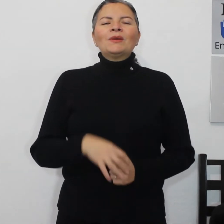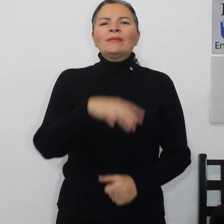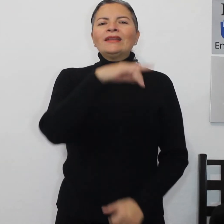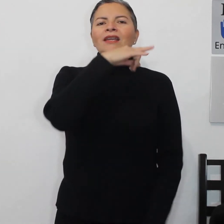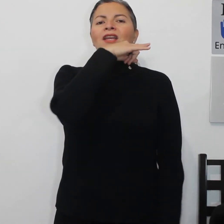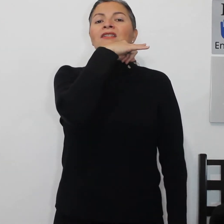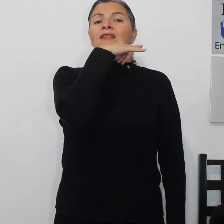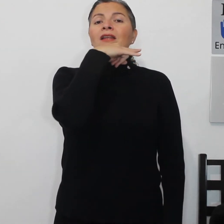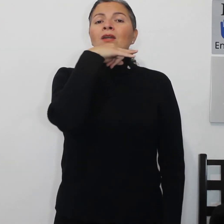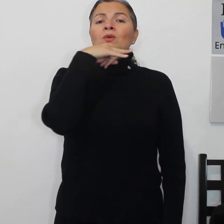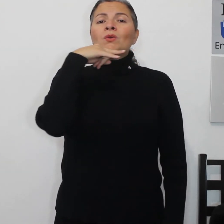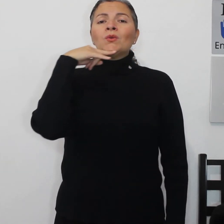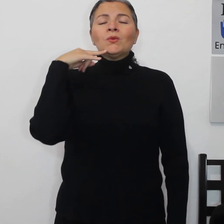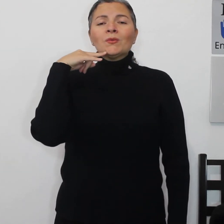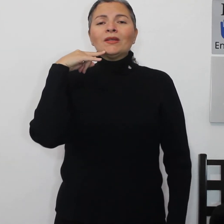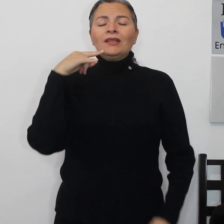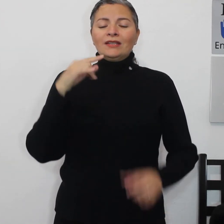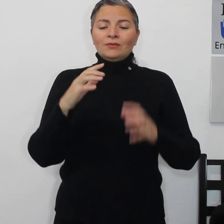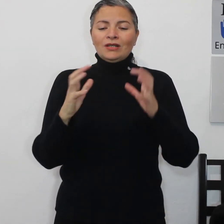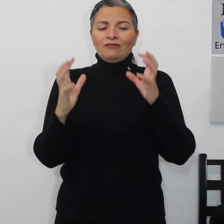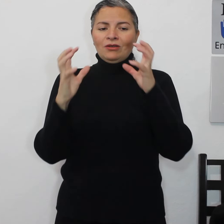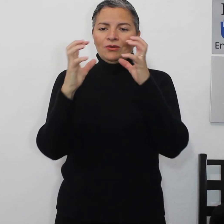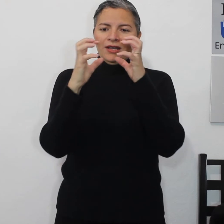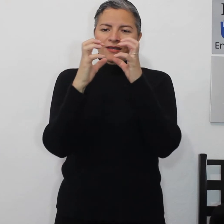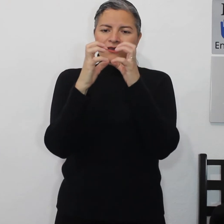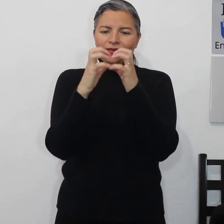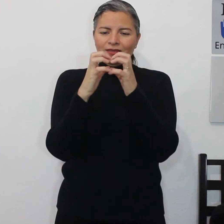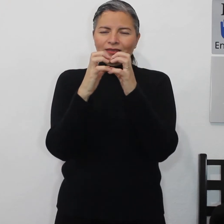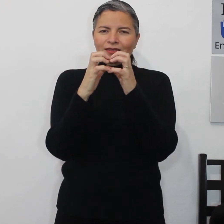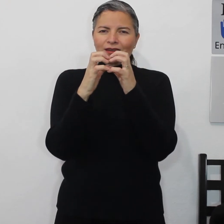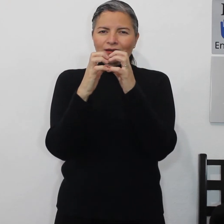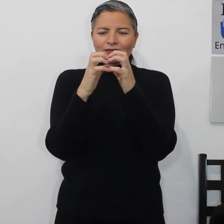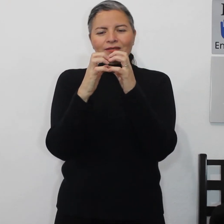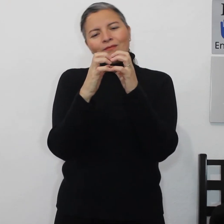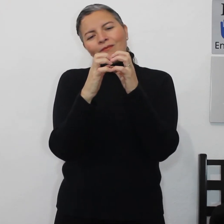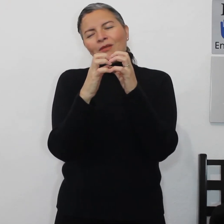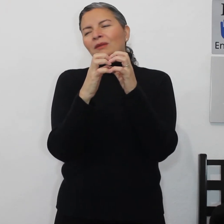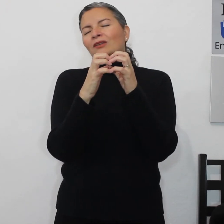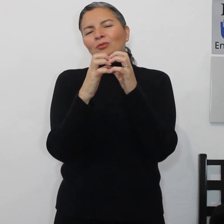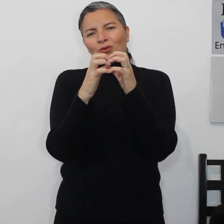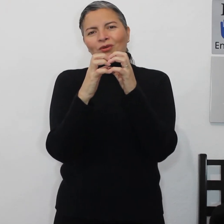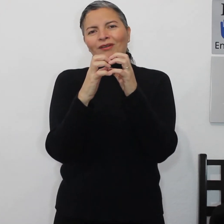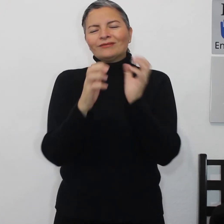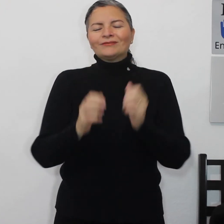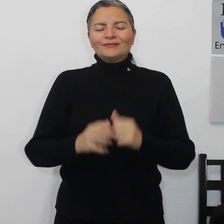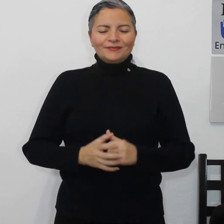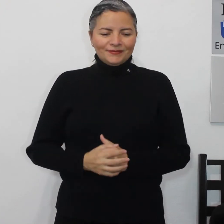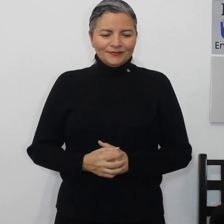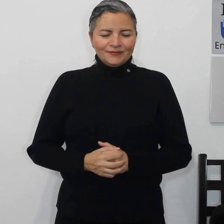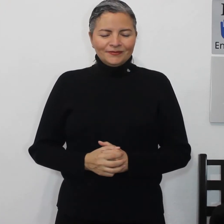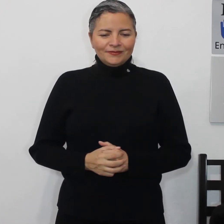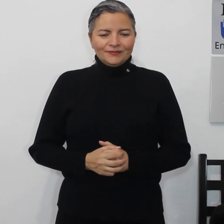nuevamente chile y después la figura del pimiento morrón cerveza